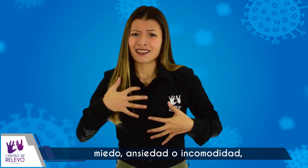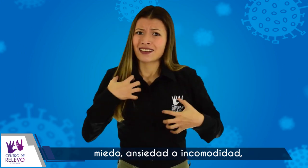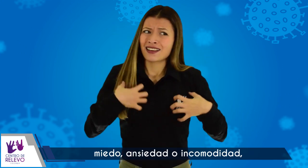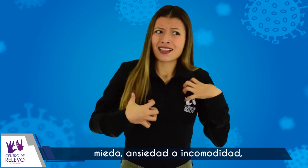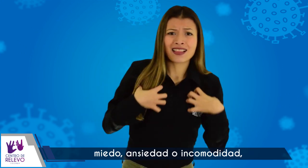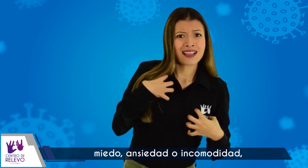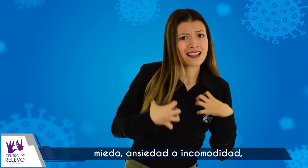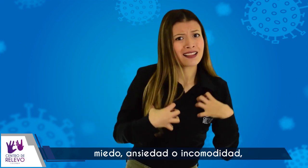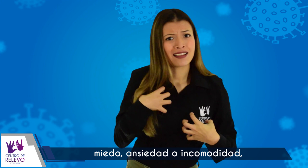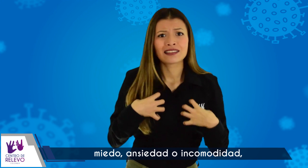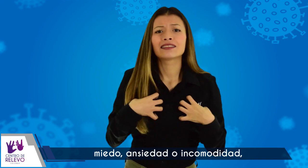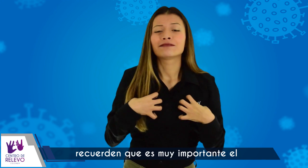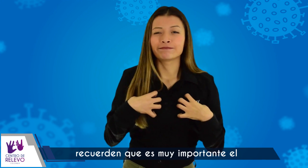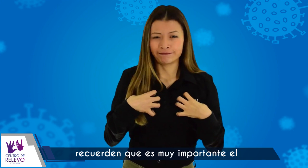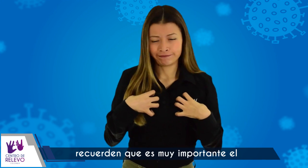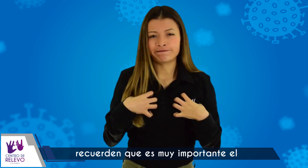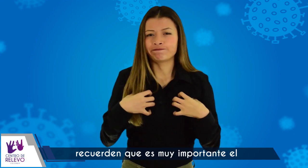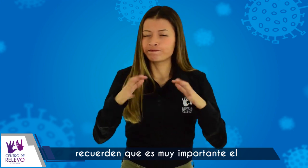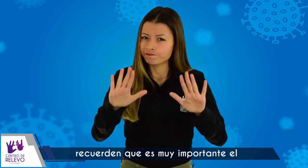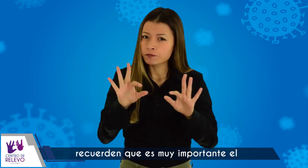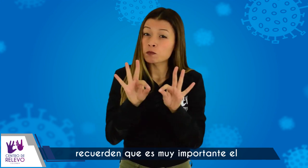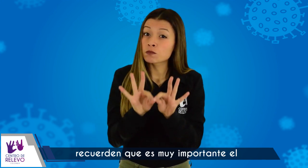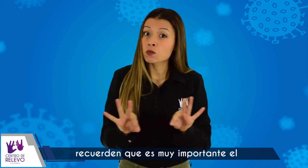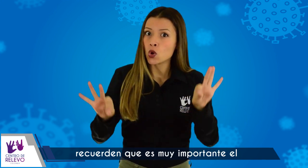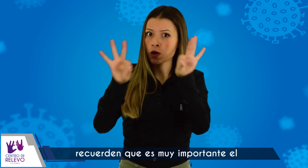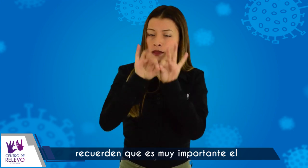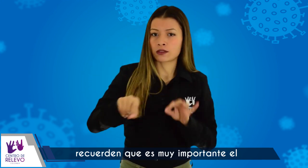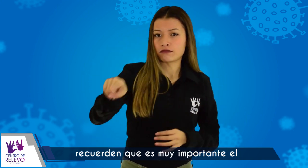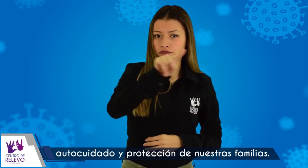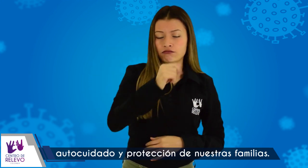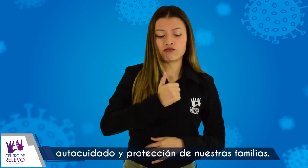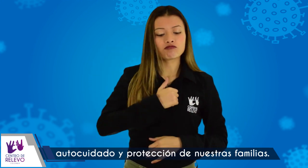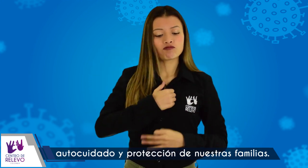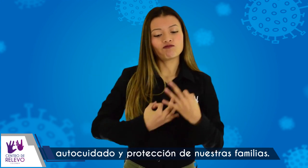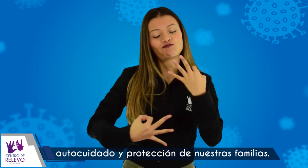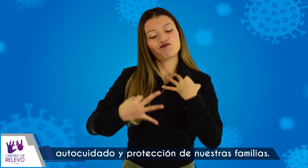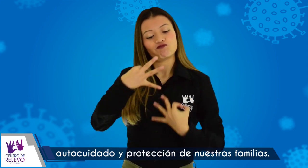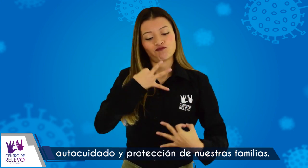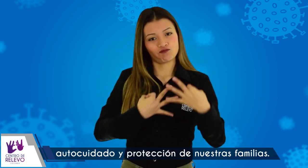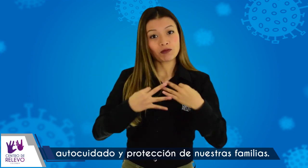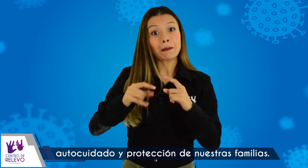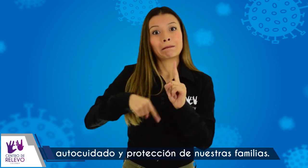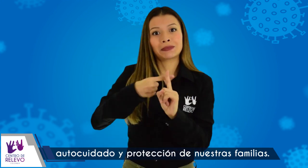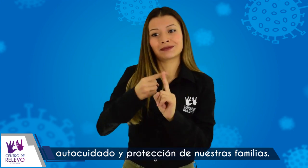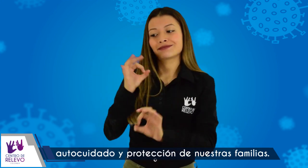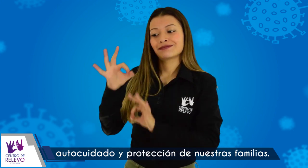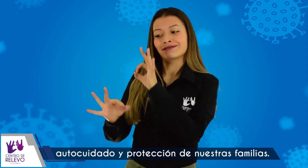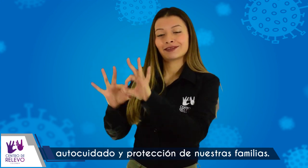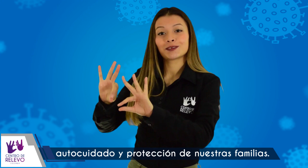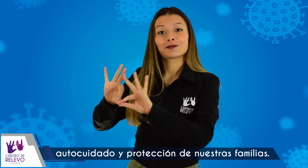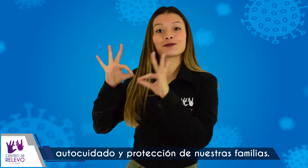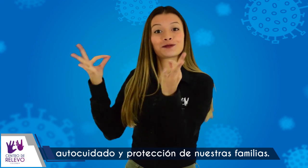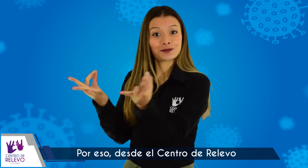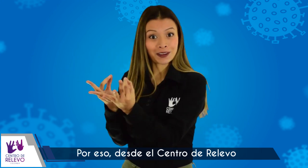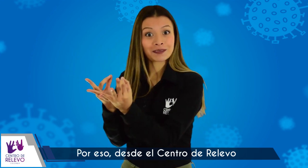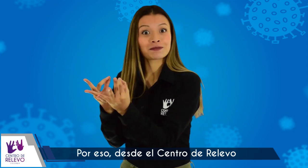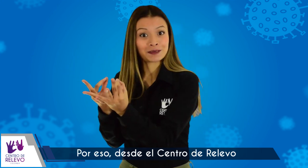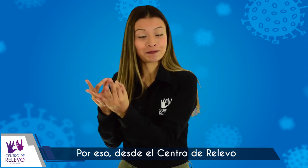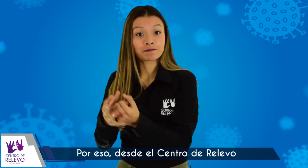incomodidad. Recuerden que es muy importante el autocuidado y la protección de nuestras familias. Por eso, desde